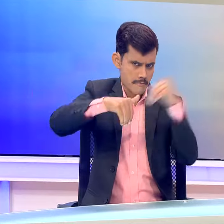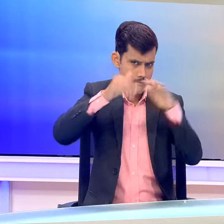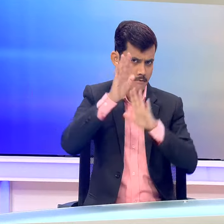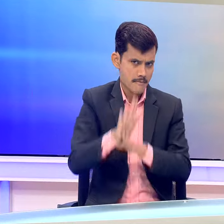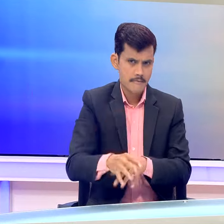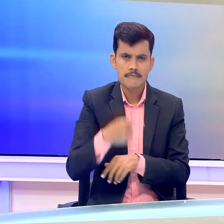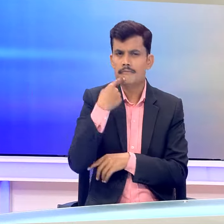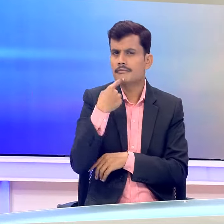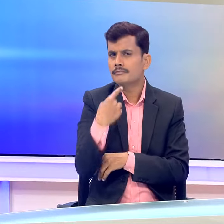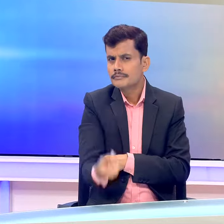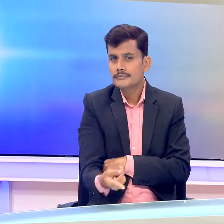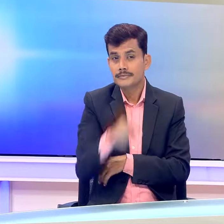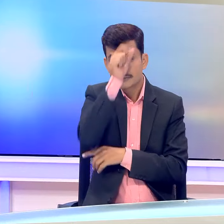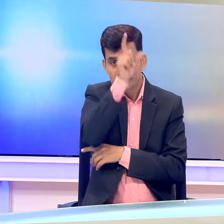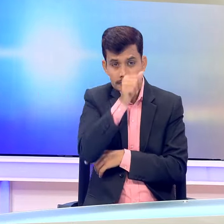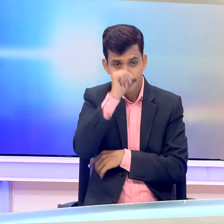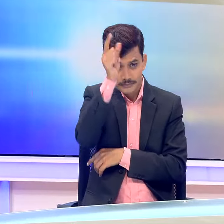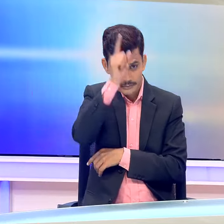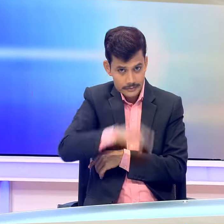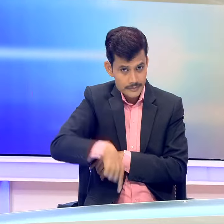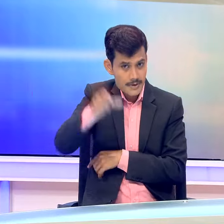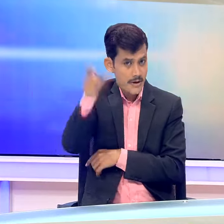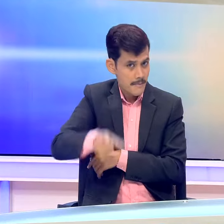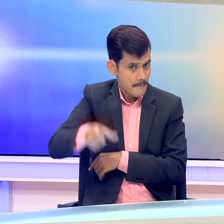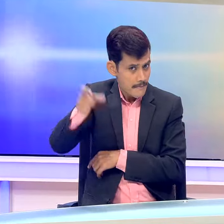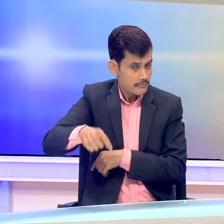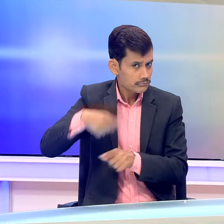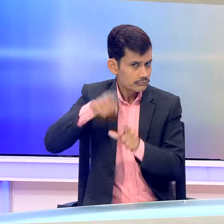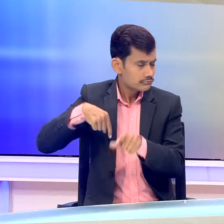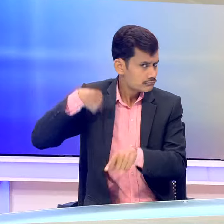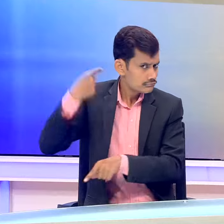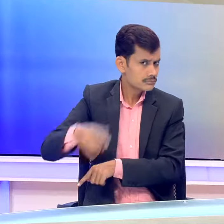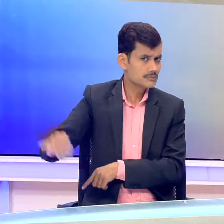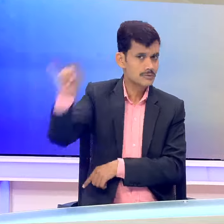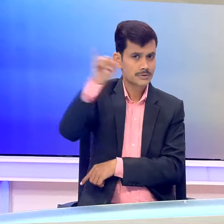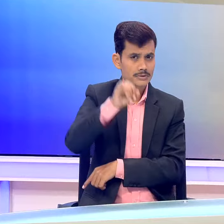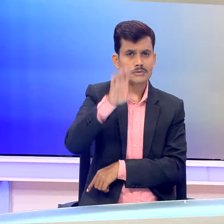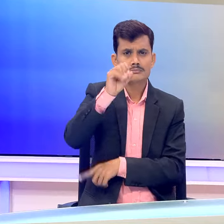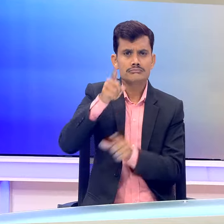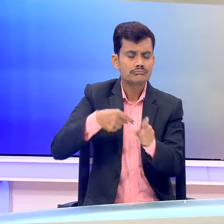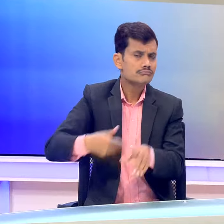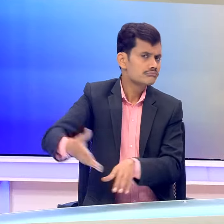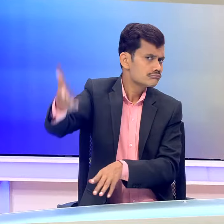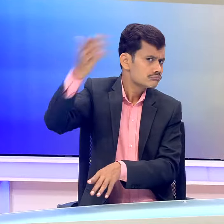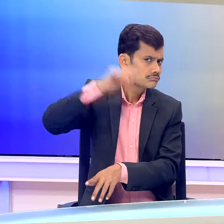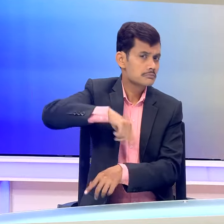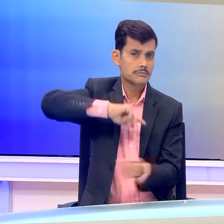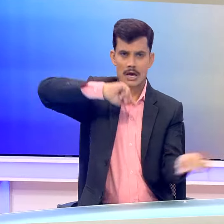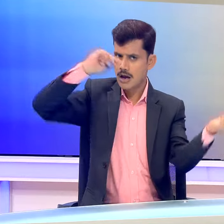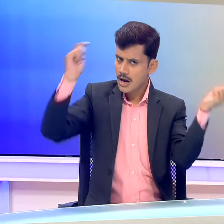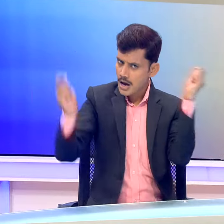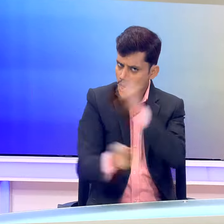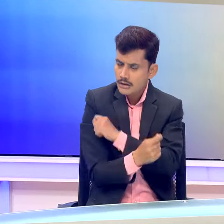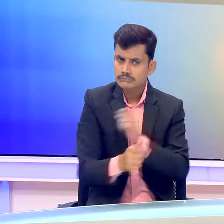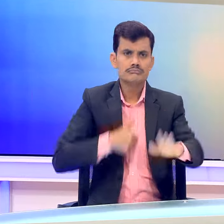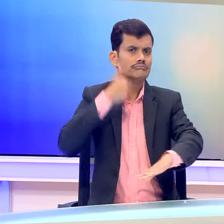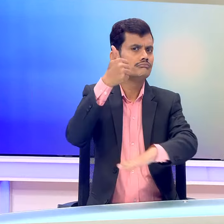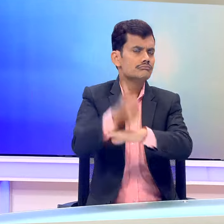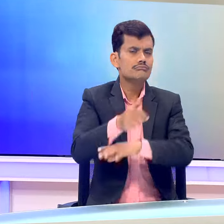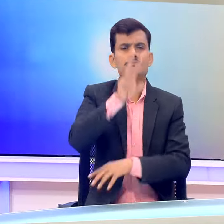उन्होंने कहा कि भारत के मत्यदाताओं ने साट साल बाद किसी सरकार की हैट्रेक लगवाई है